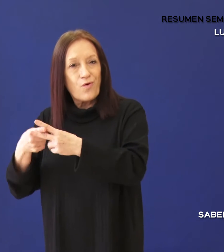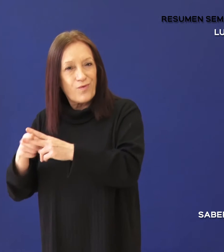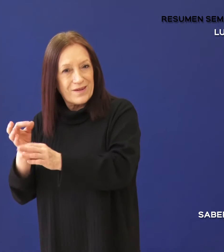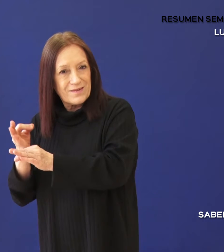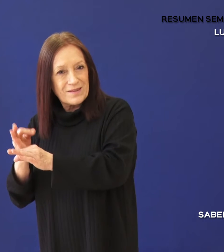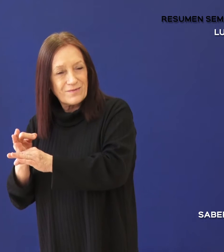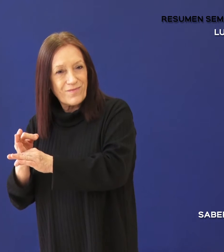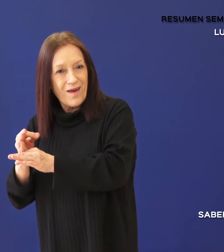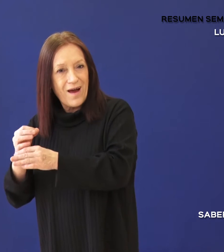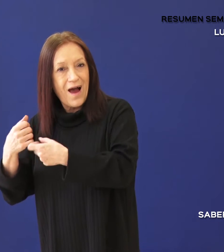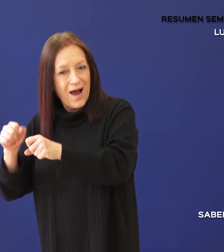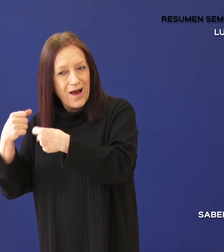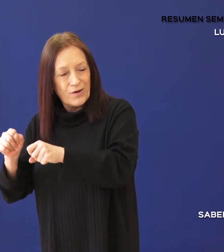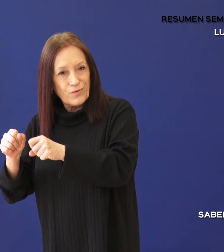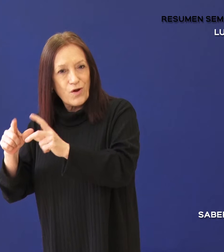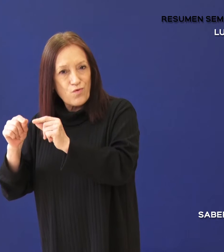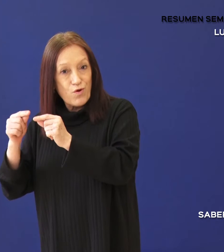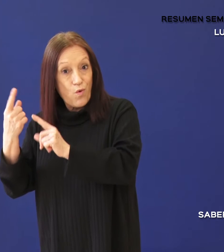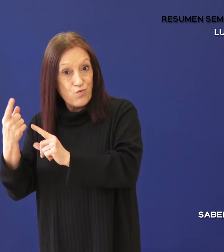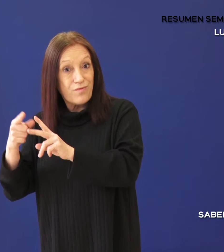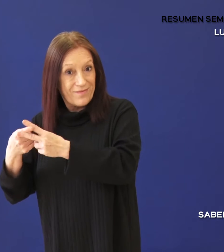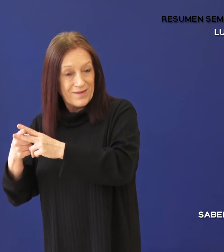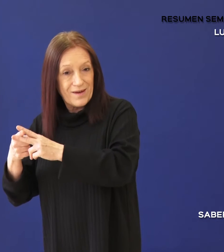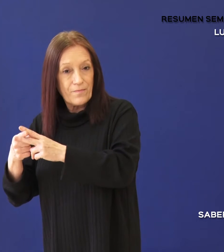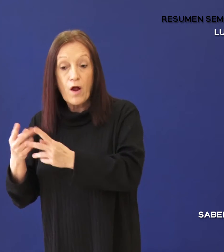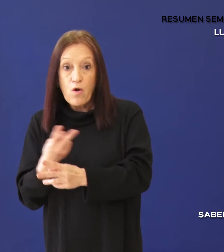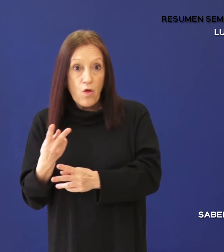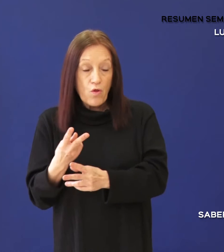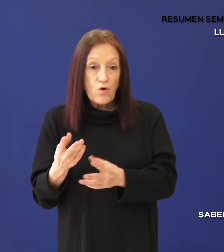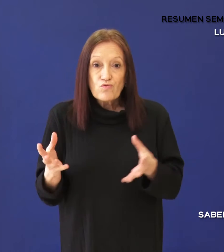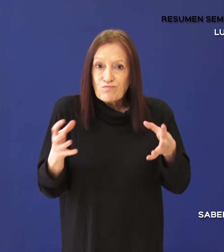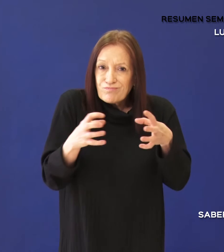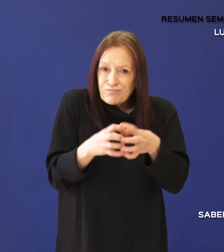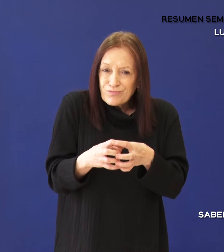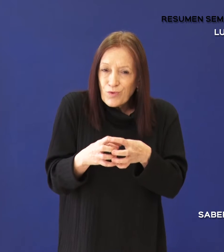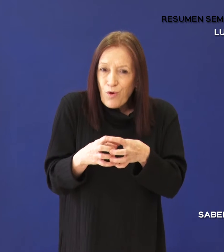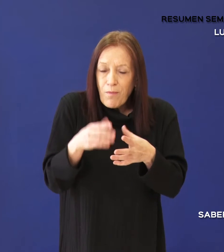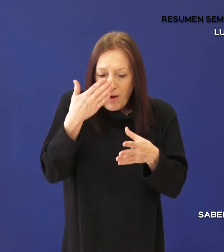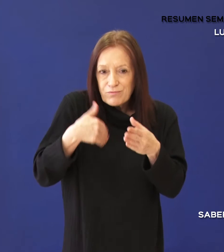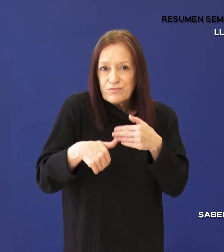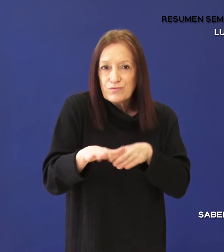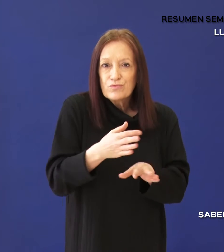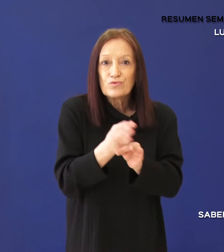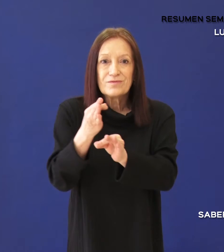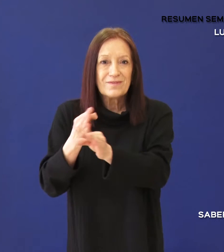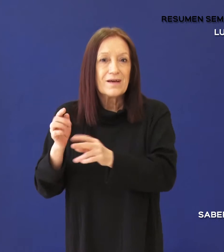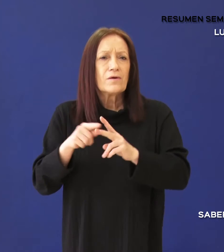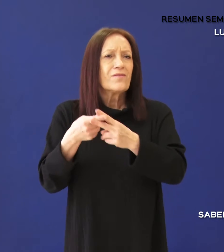Actualización Profesional Número 1 conforman un núcleo educativo de formación técnica que contará con el